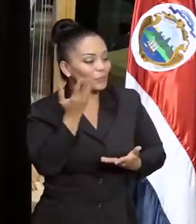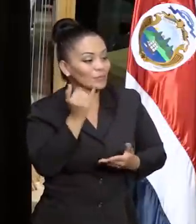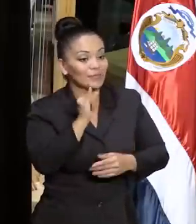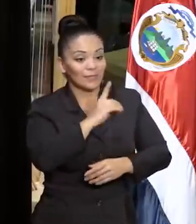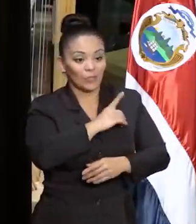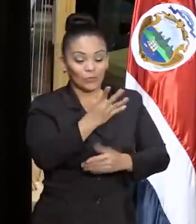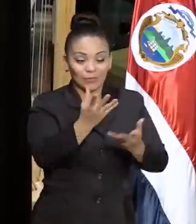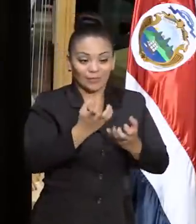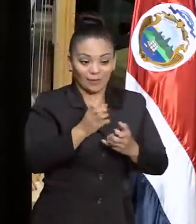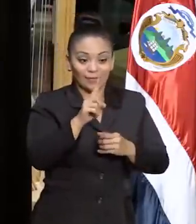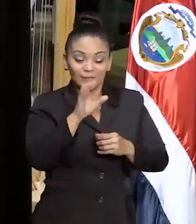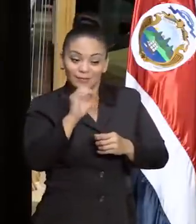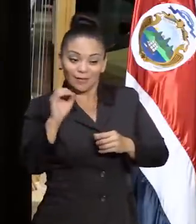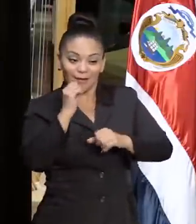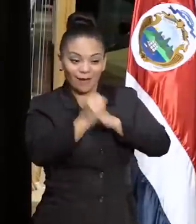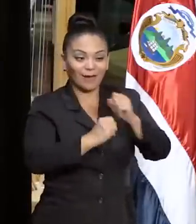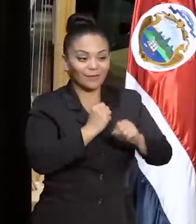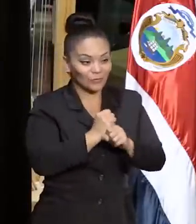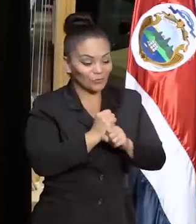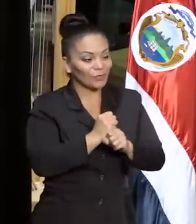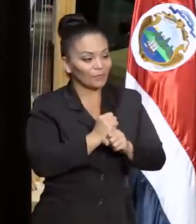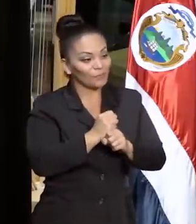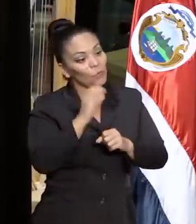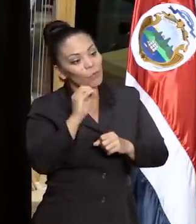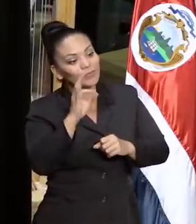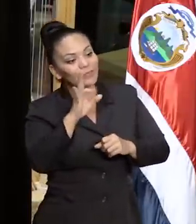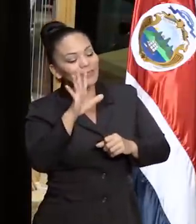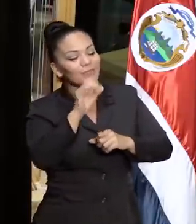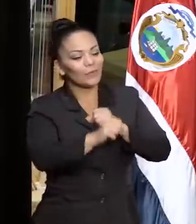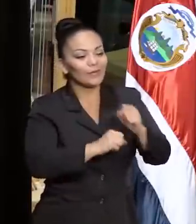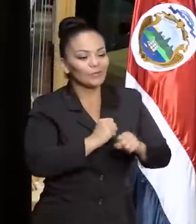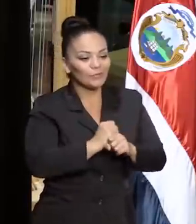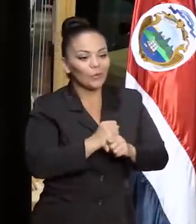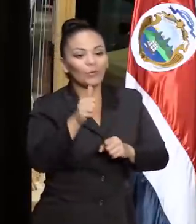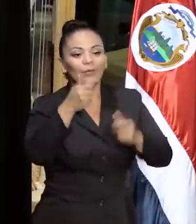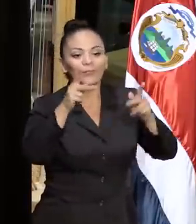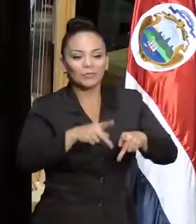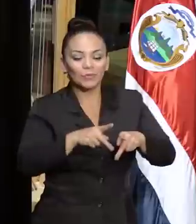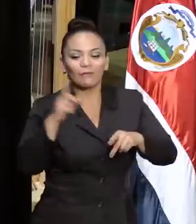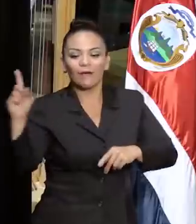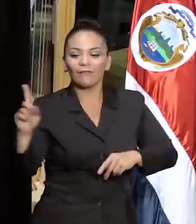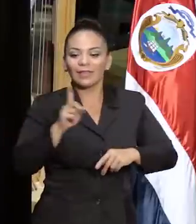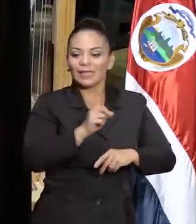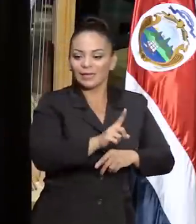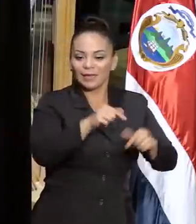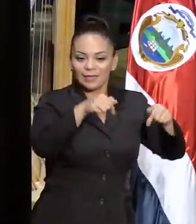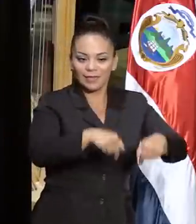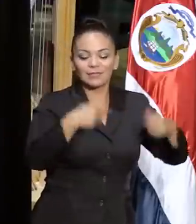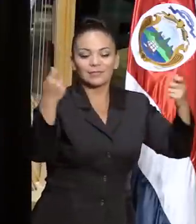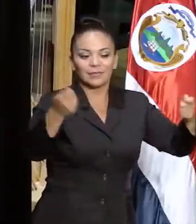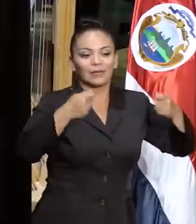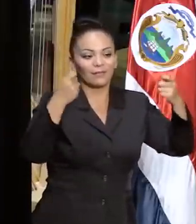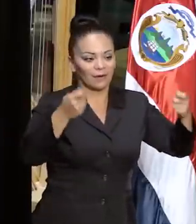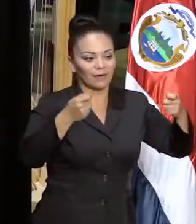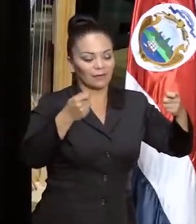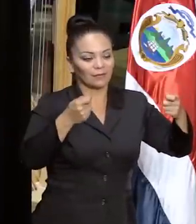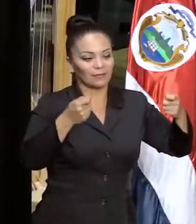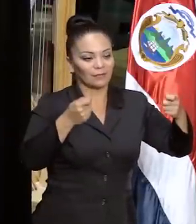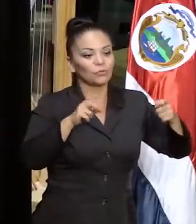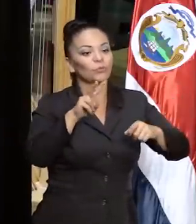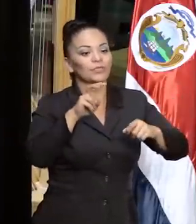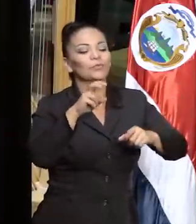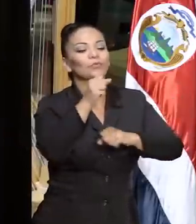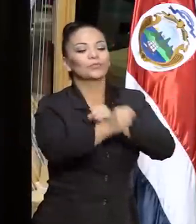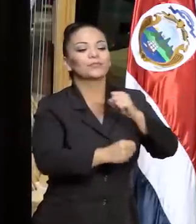en 100 años, alguien o en 75, alguien va a venir a celebrar aquí el Bicentenario de